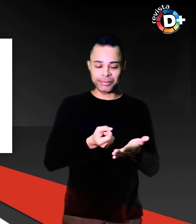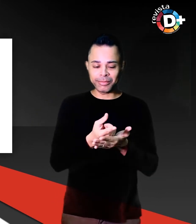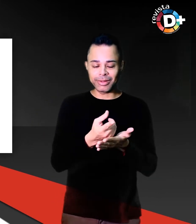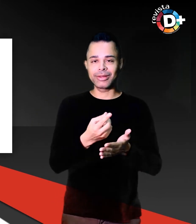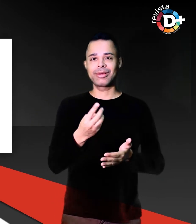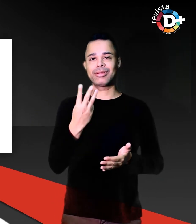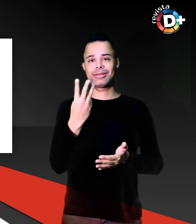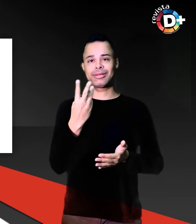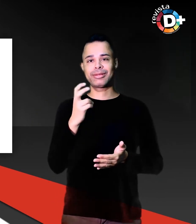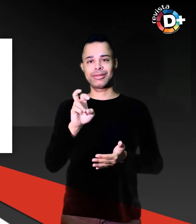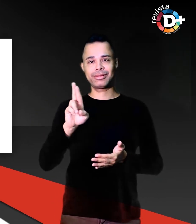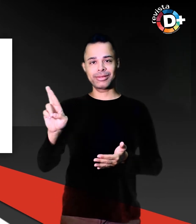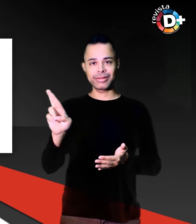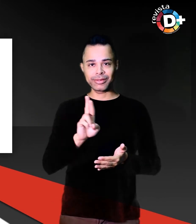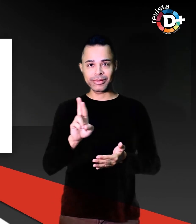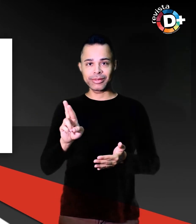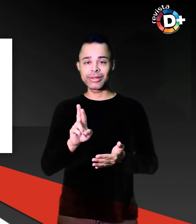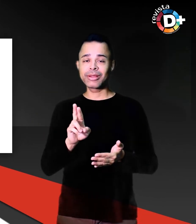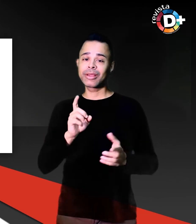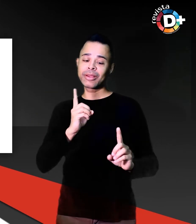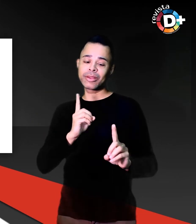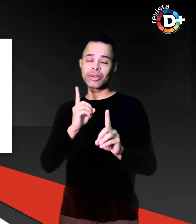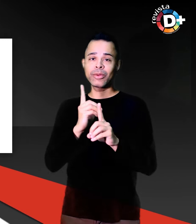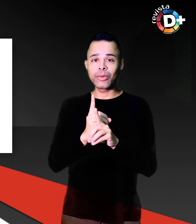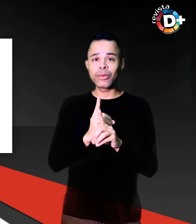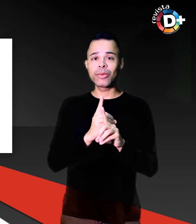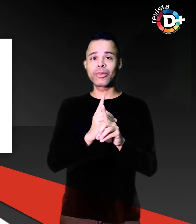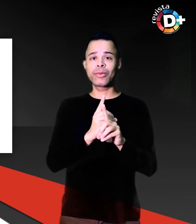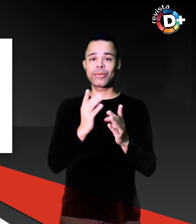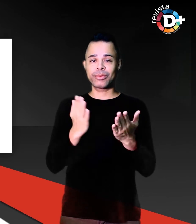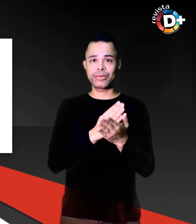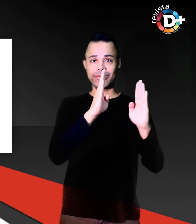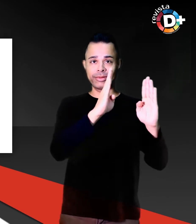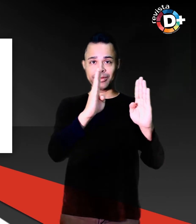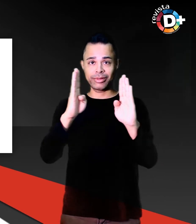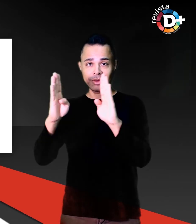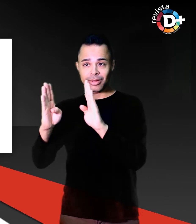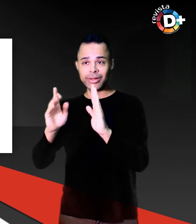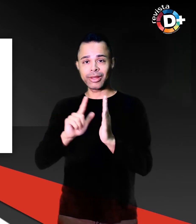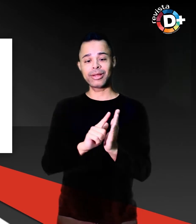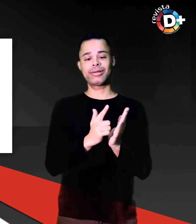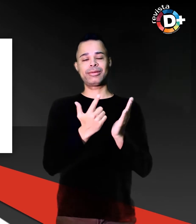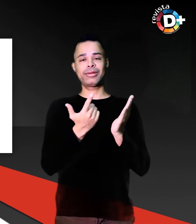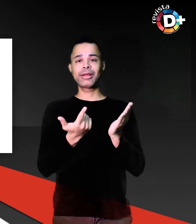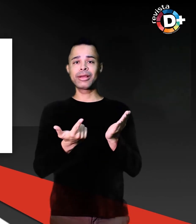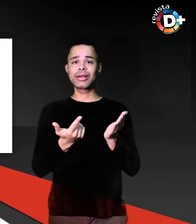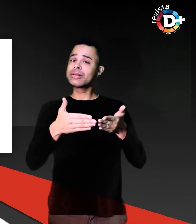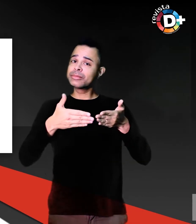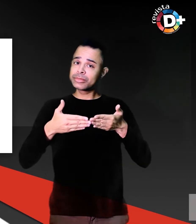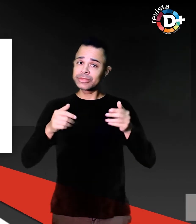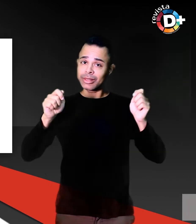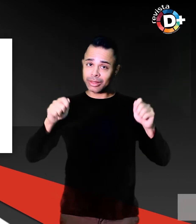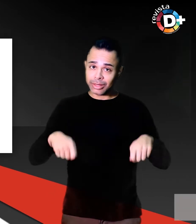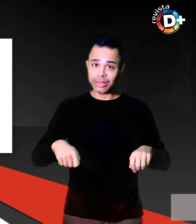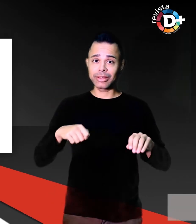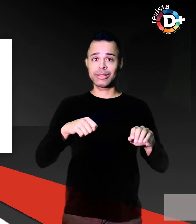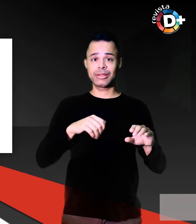Joinville, na livraria A Página. Faça seu pedido também pelo e-mail contato